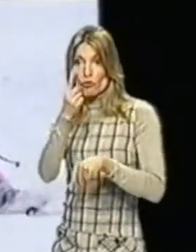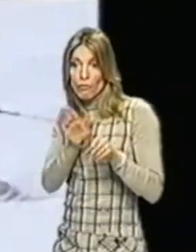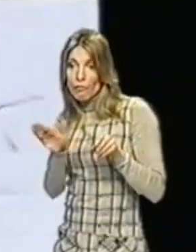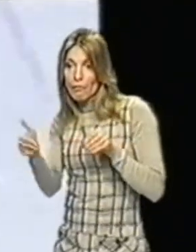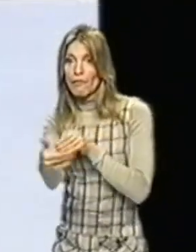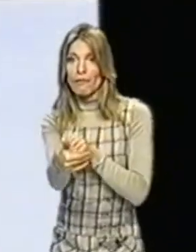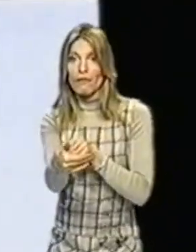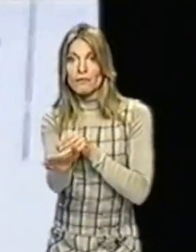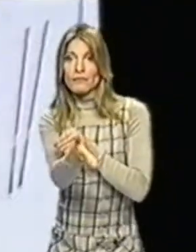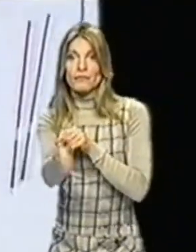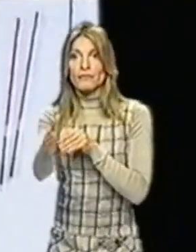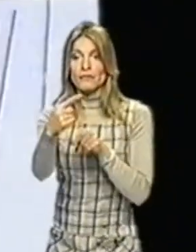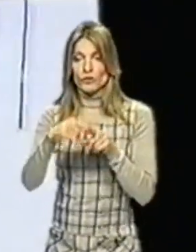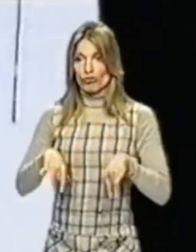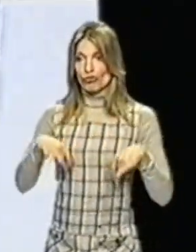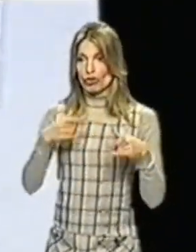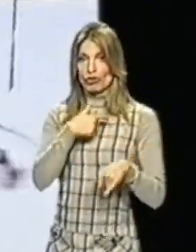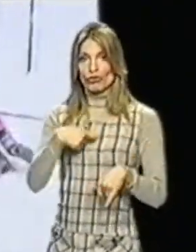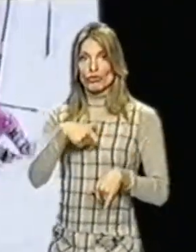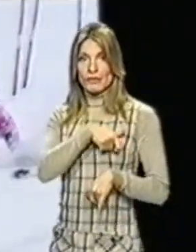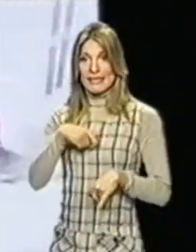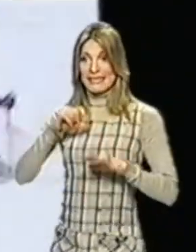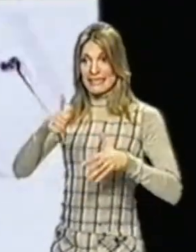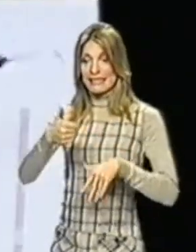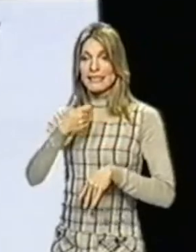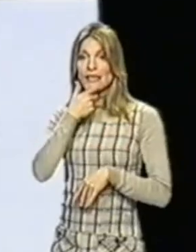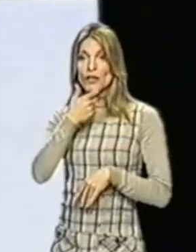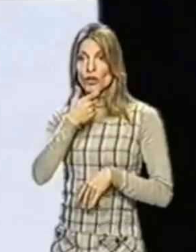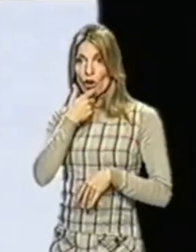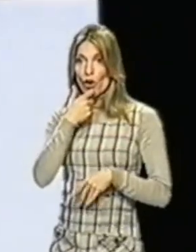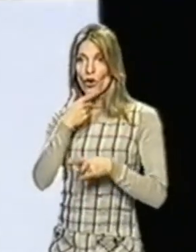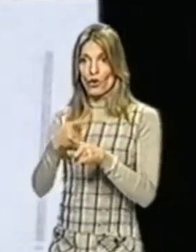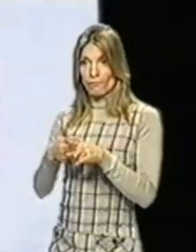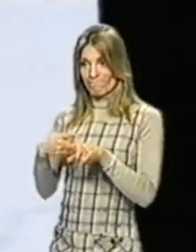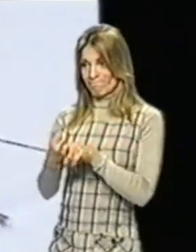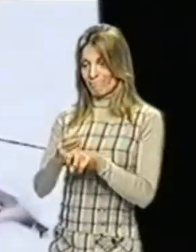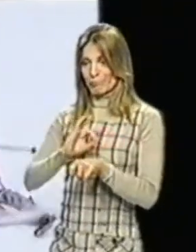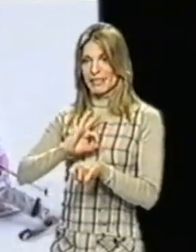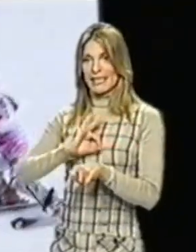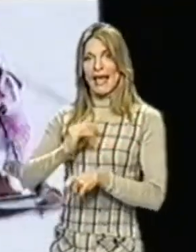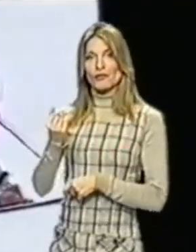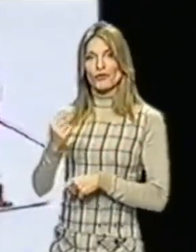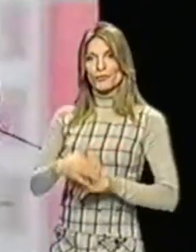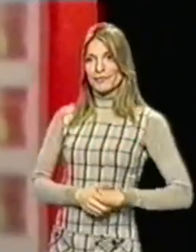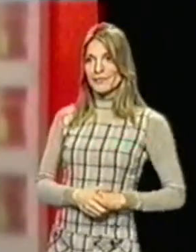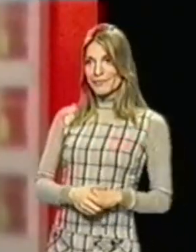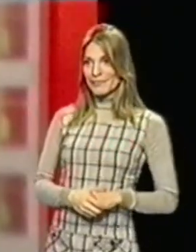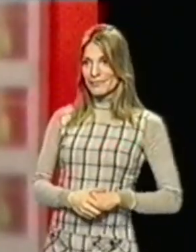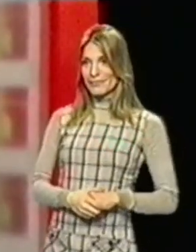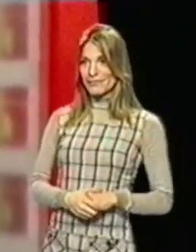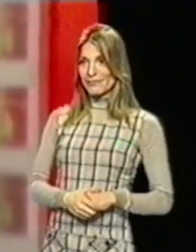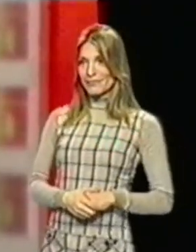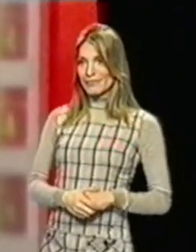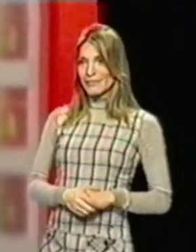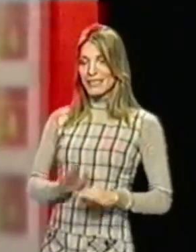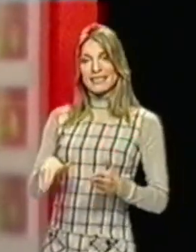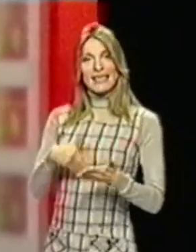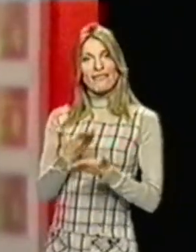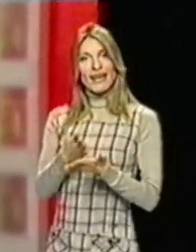Suissesse Larragut 17 ans recueille elle une belle médaille d'argent et c'est la fin de cette édition